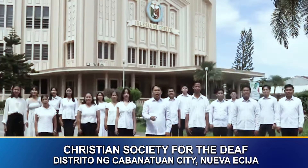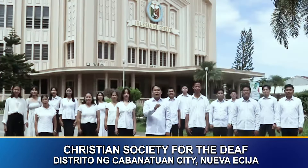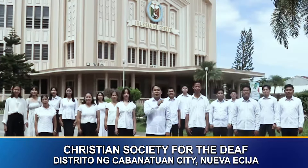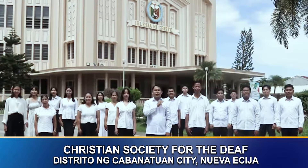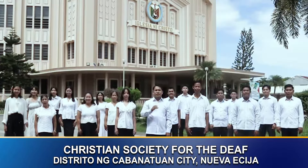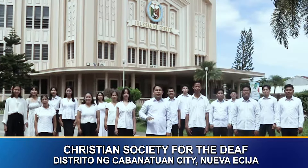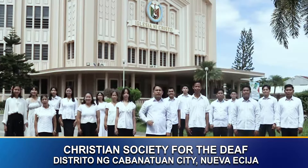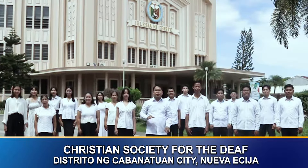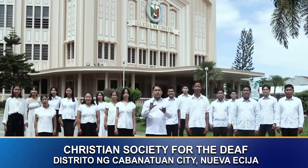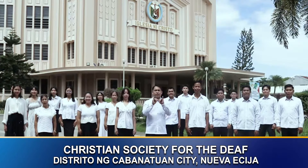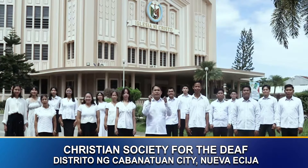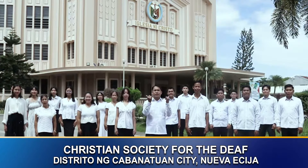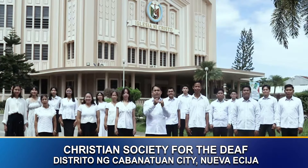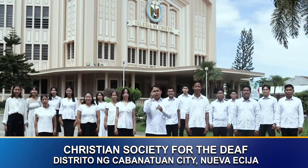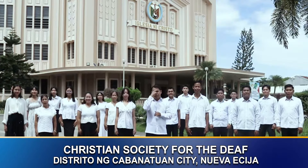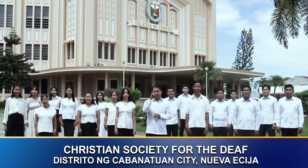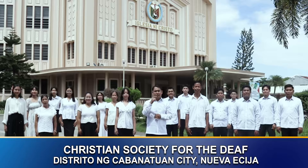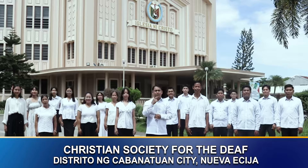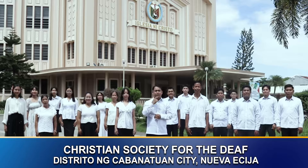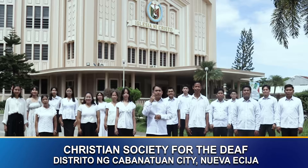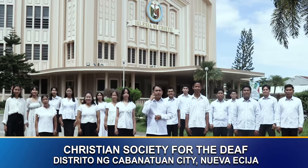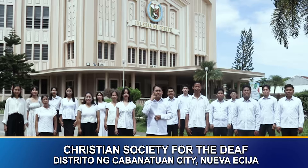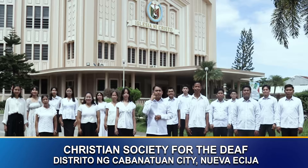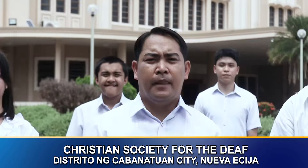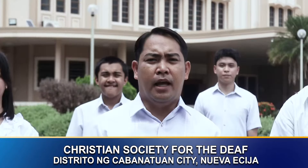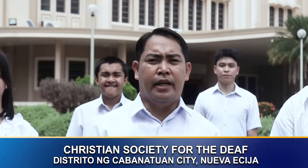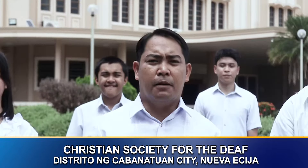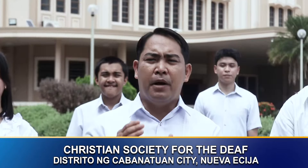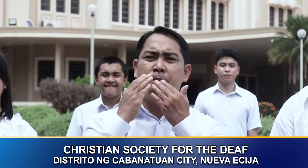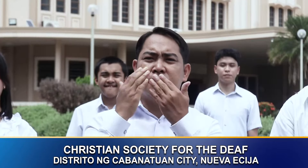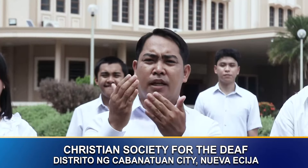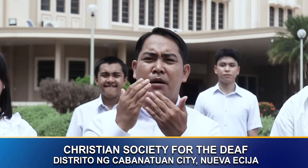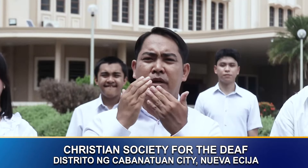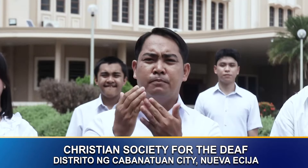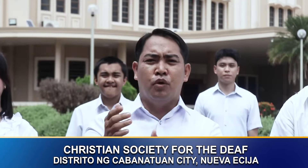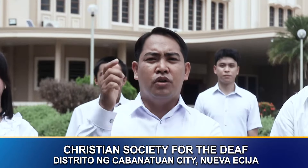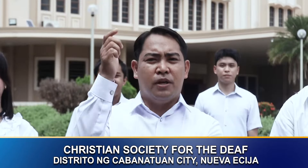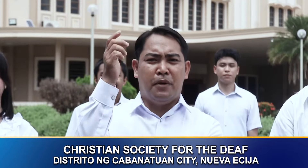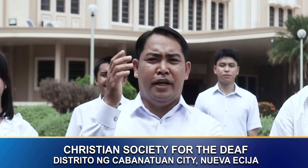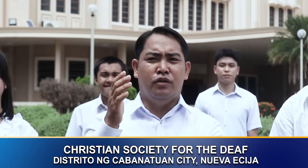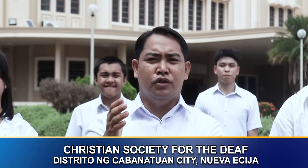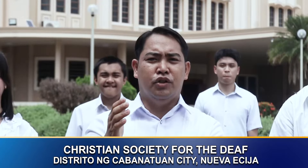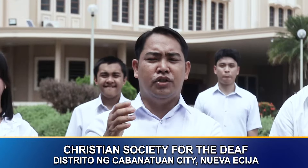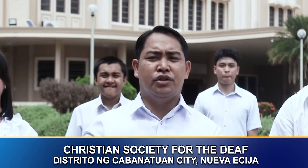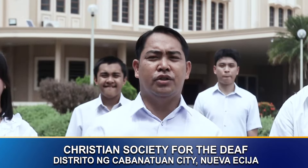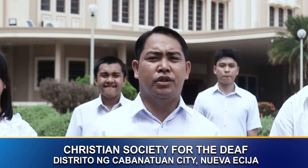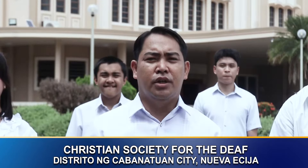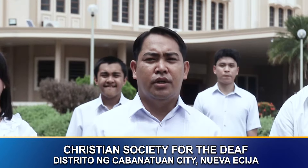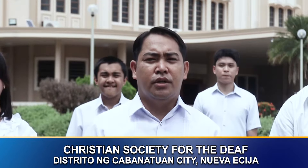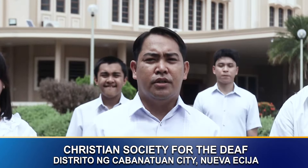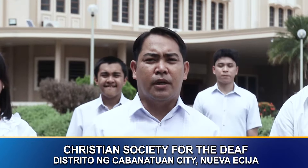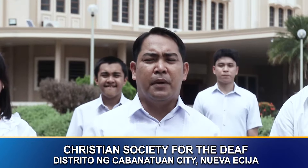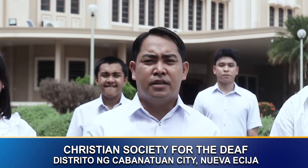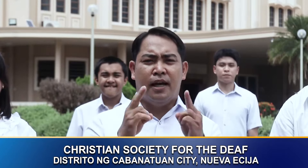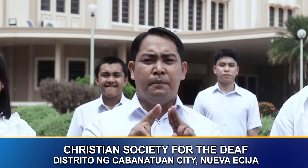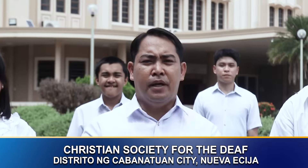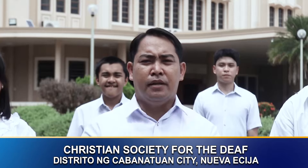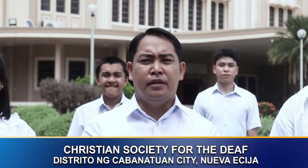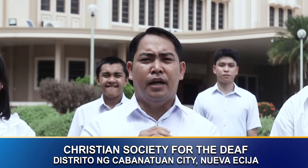ang Christian Society for the Deaf ay nagpapasalamat po sa Panginoong Diyos sa pagsapit ng